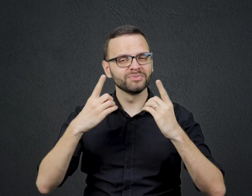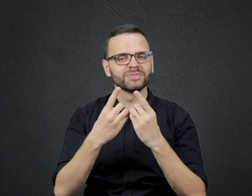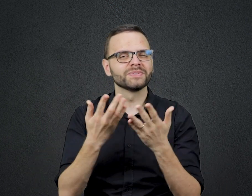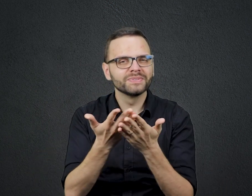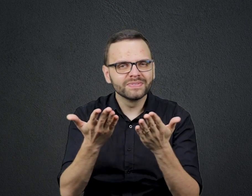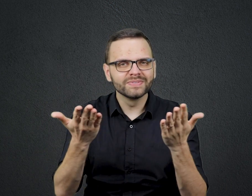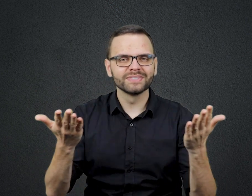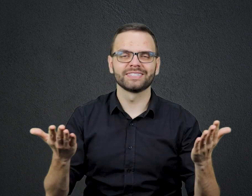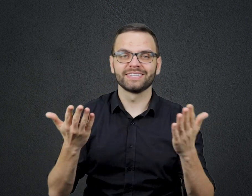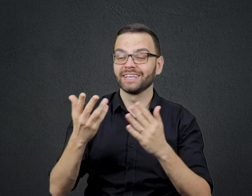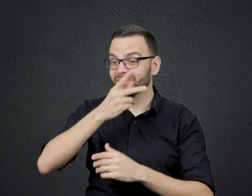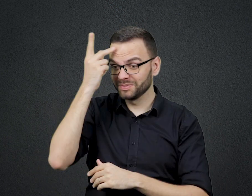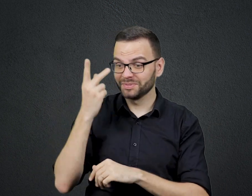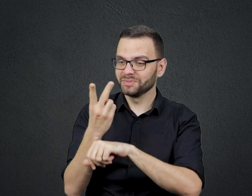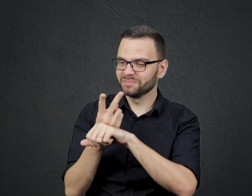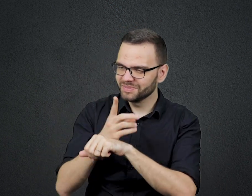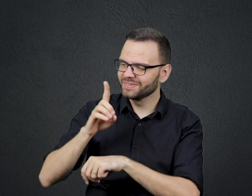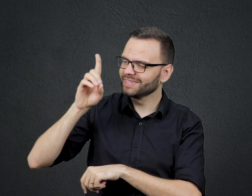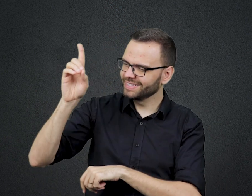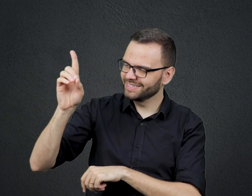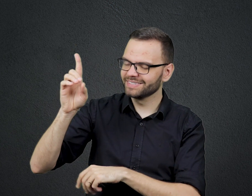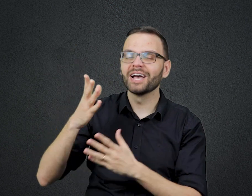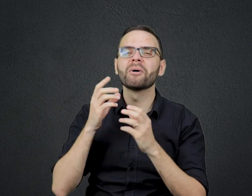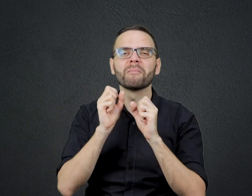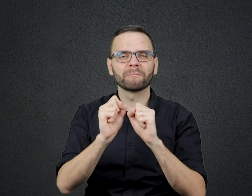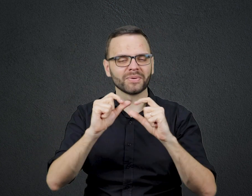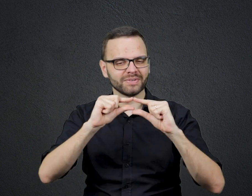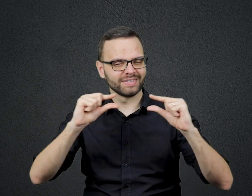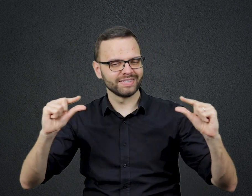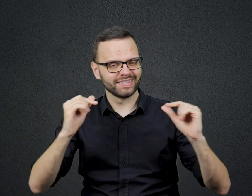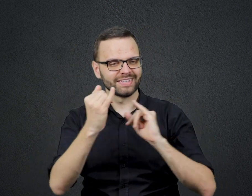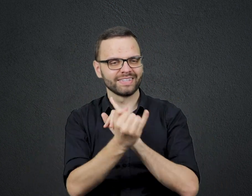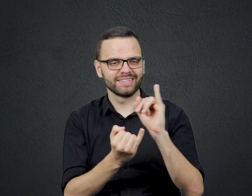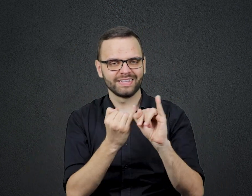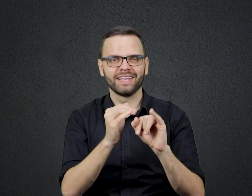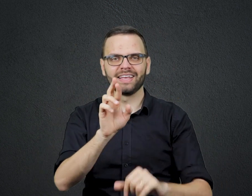os que buscam a Deus Acesse transmundial.org.br